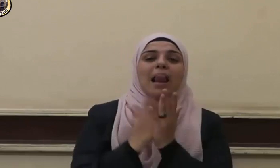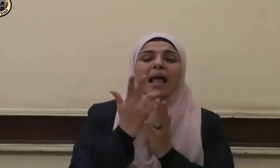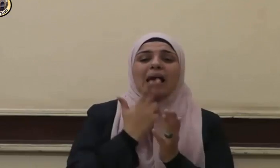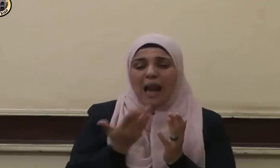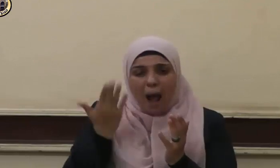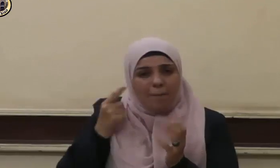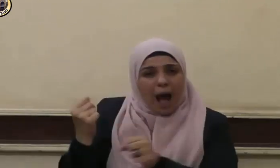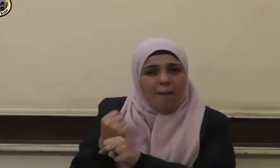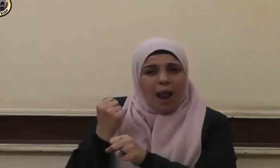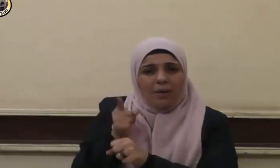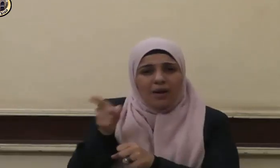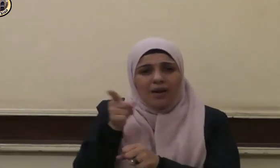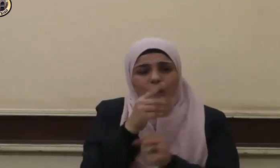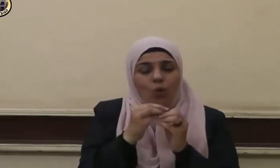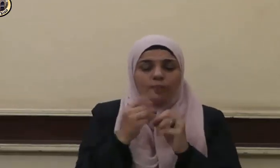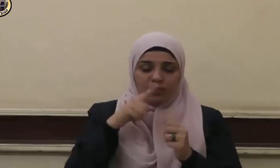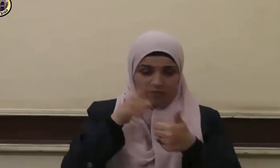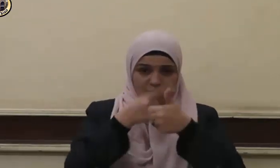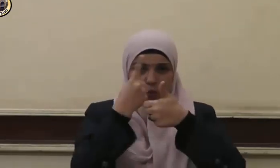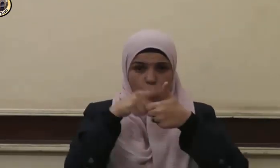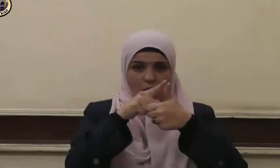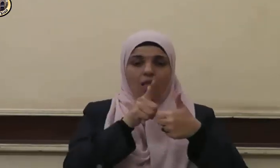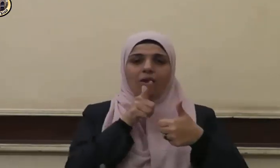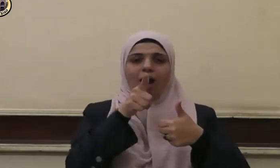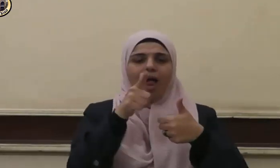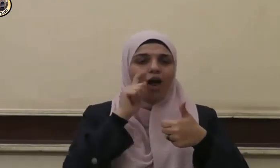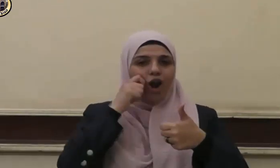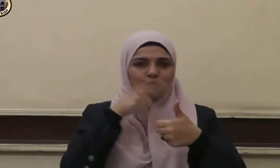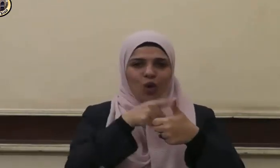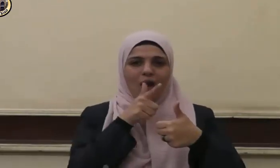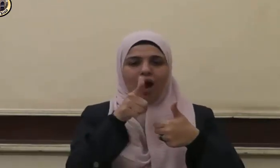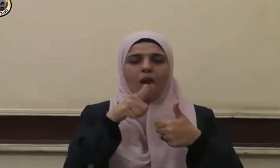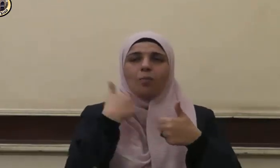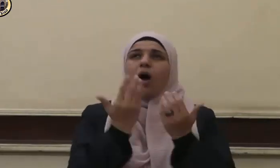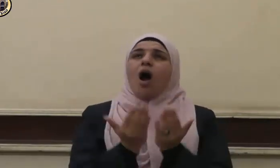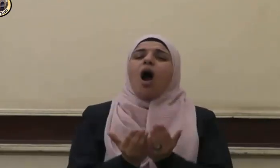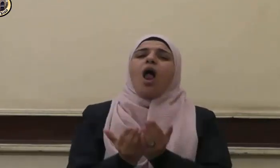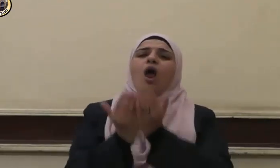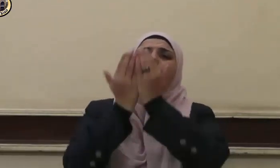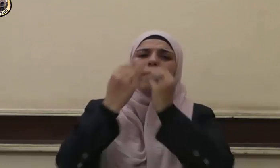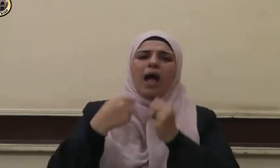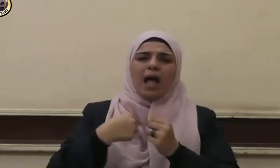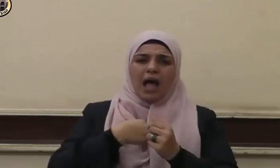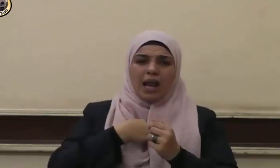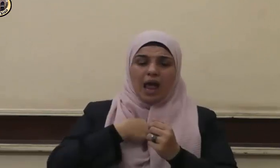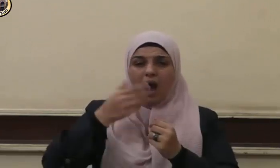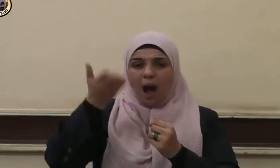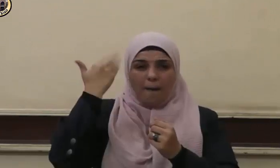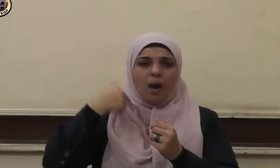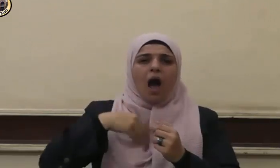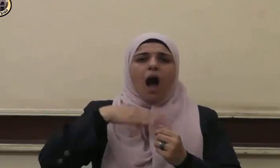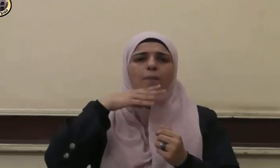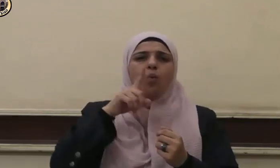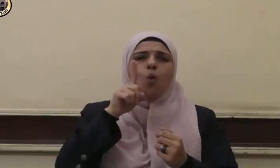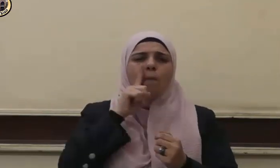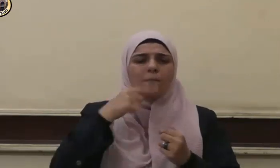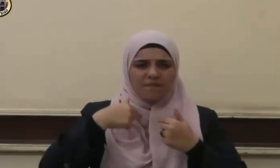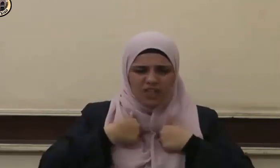أعمالكم فقال رجل منهم اللهم إنه كان لي والدان